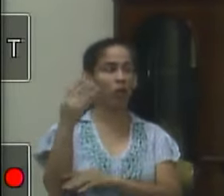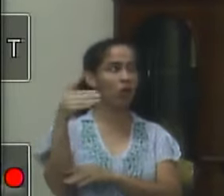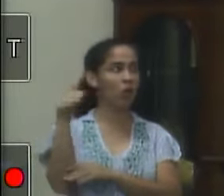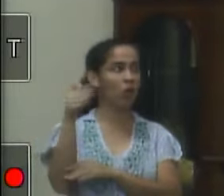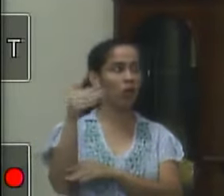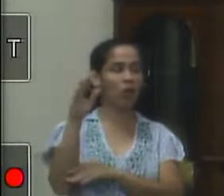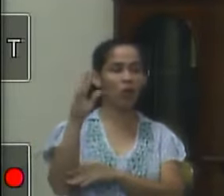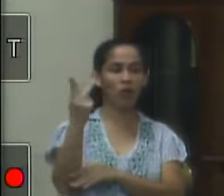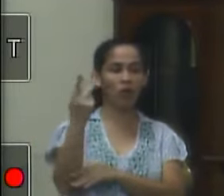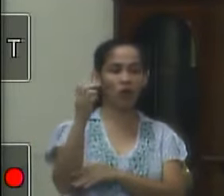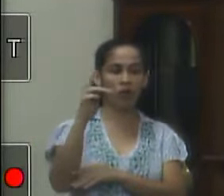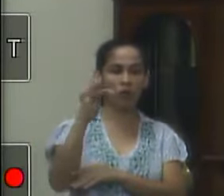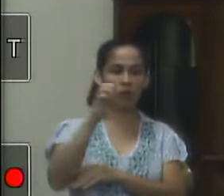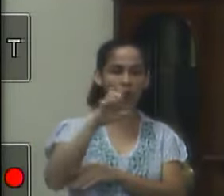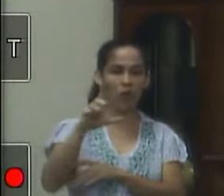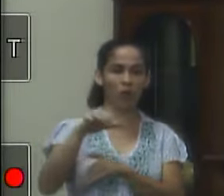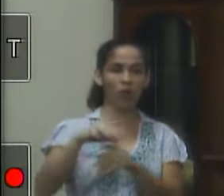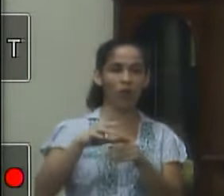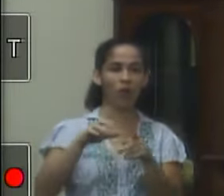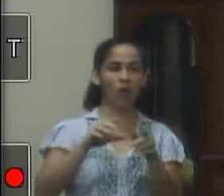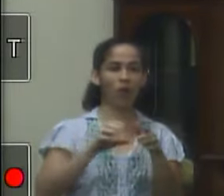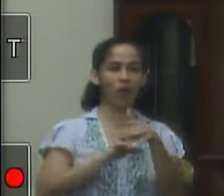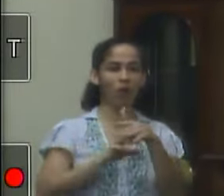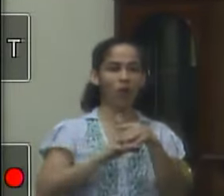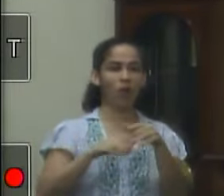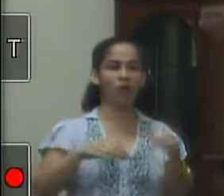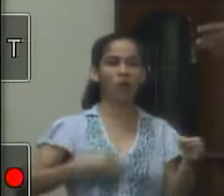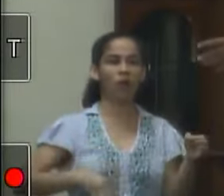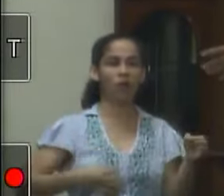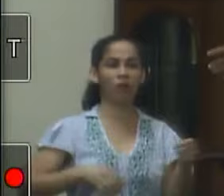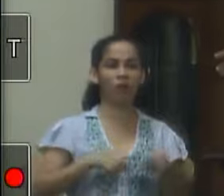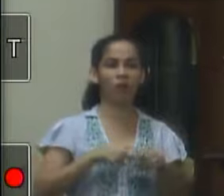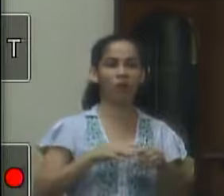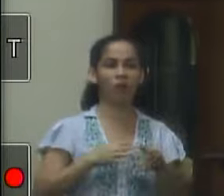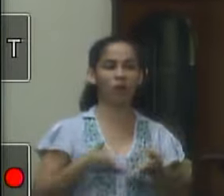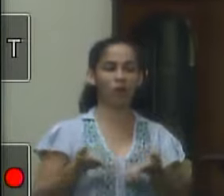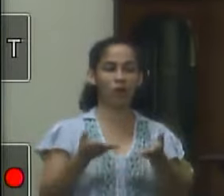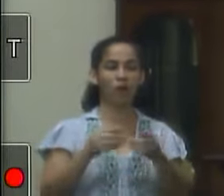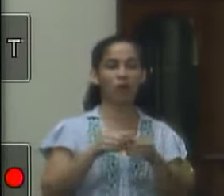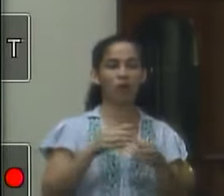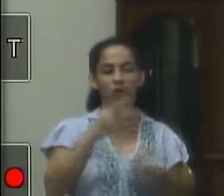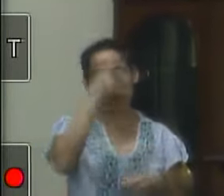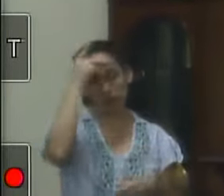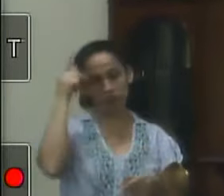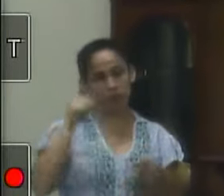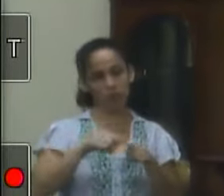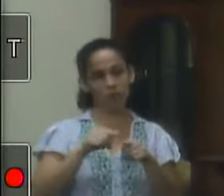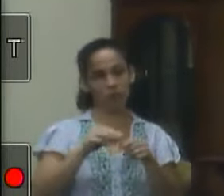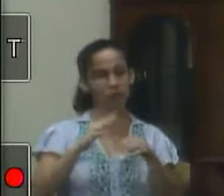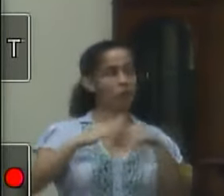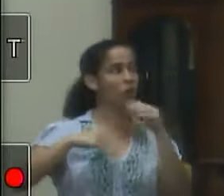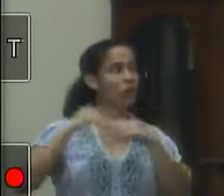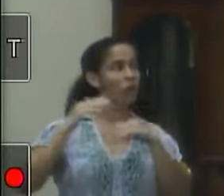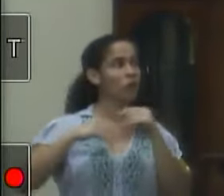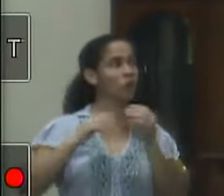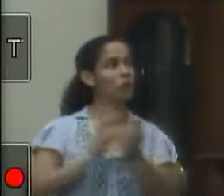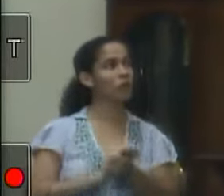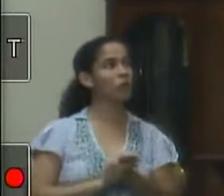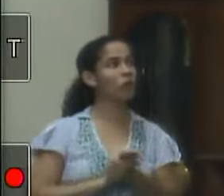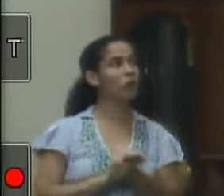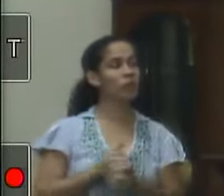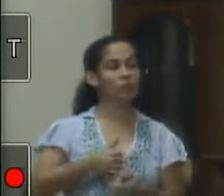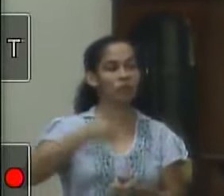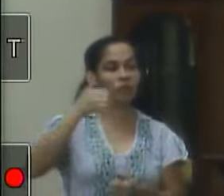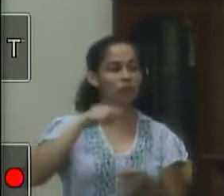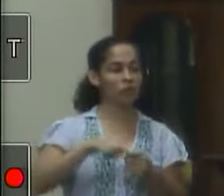conservatória que jogou seus funcionários, encaminhou seus funcionários para qualificar esse funcionário e esse funcionário